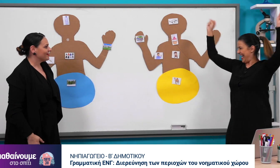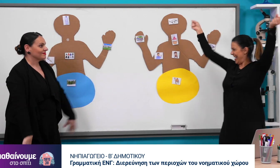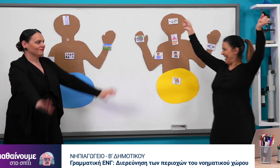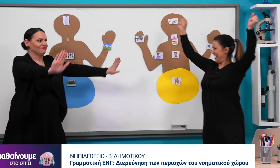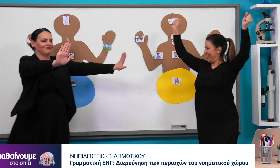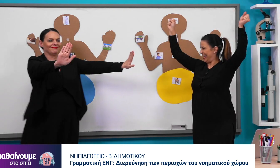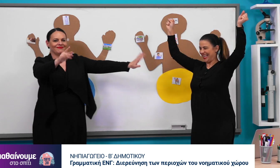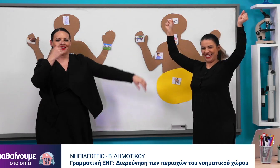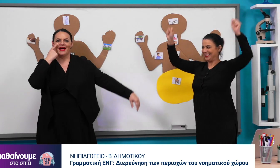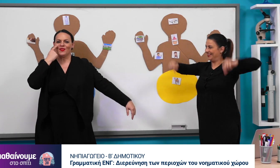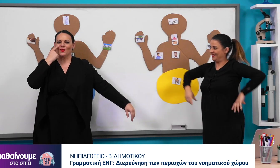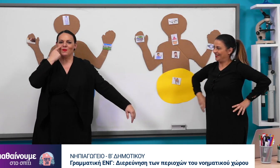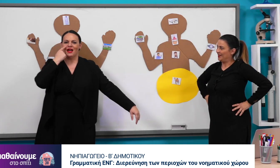Τα κατάφερα. Τα κατάφερα. Είχασα.